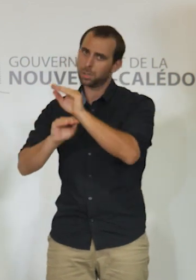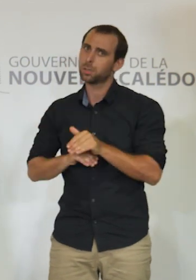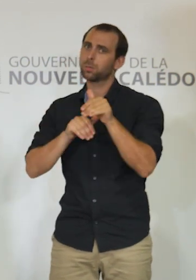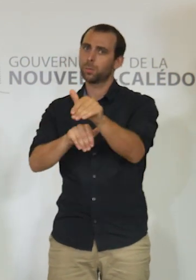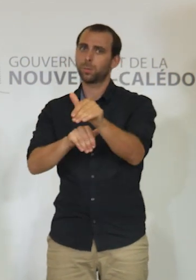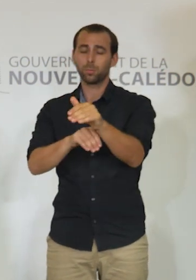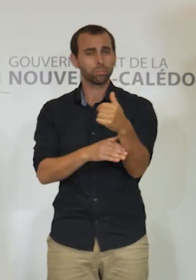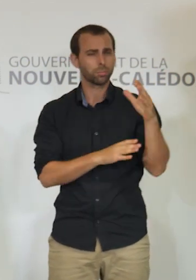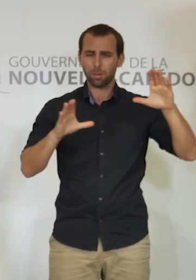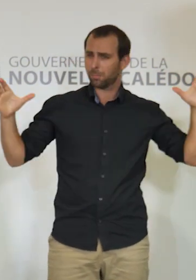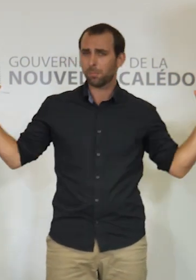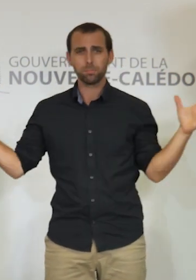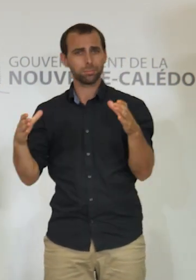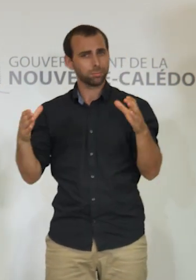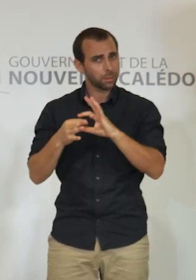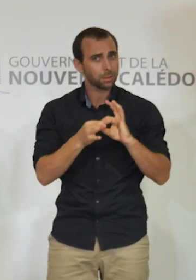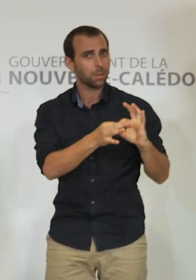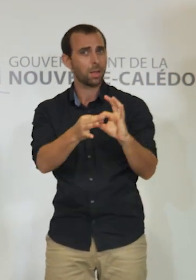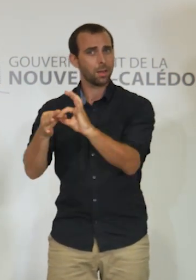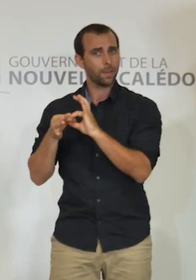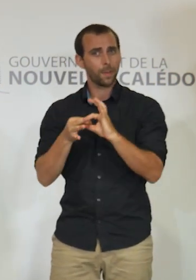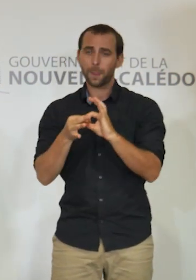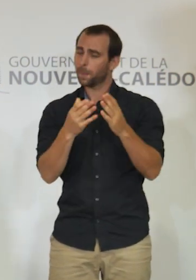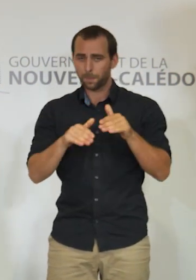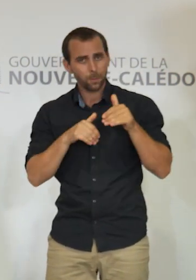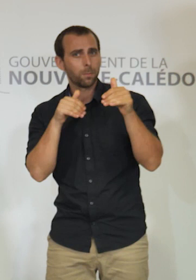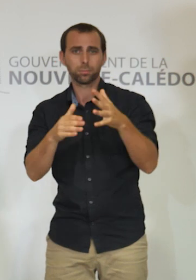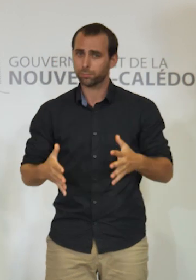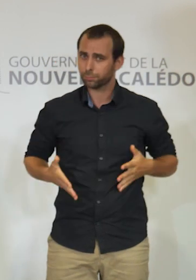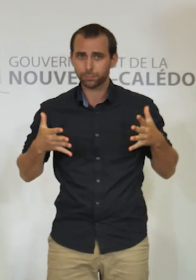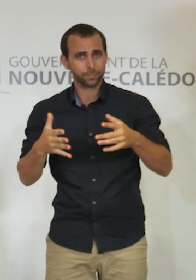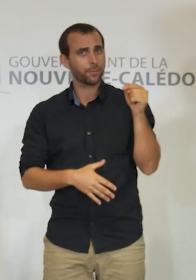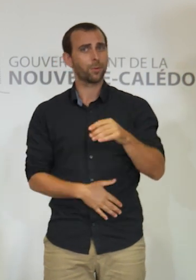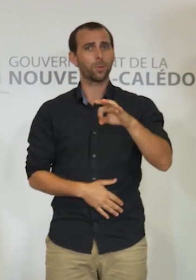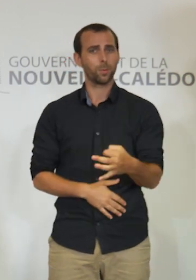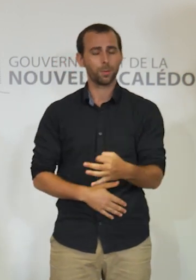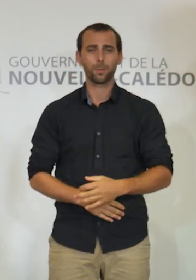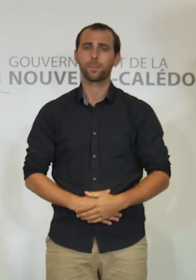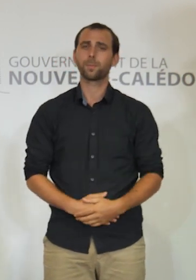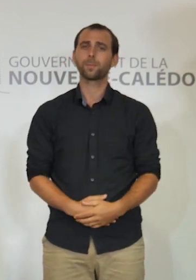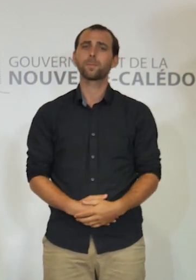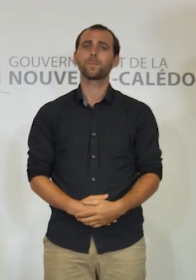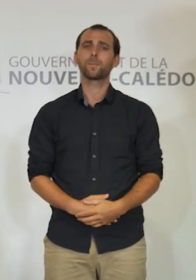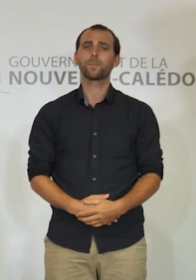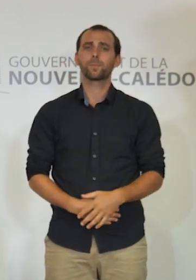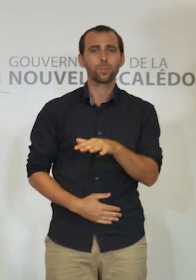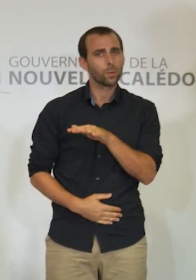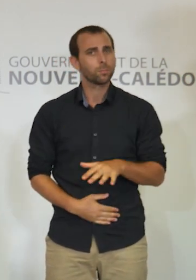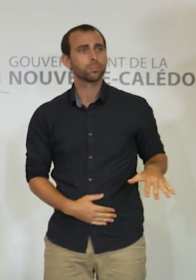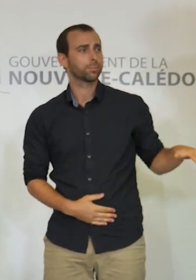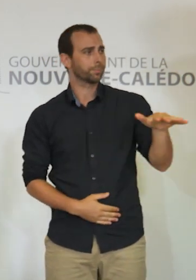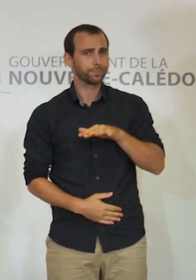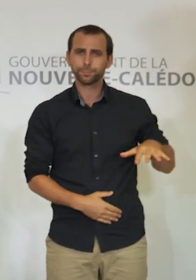solidarité doivent continuer de nous animer en ce sens. Avec l'ensemble de ceux qui vous représentent,